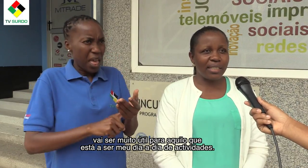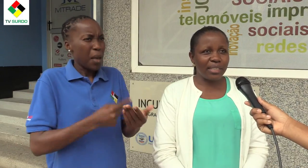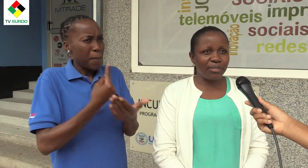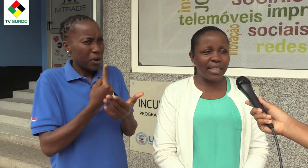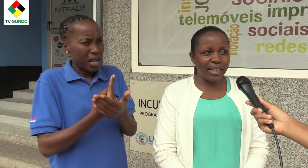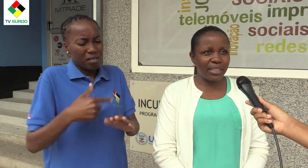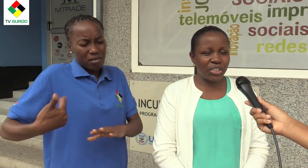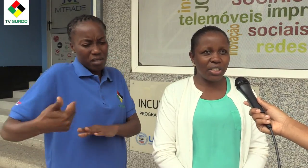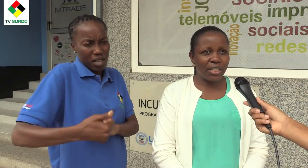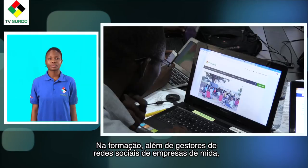de atividades.